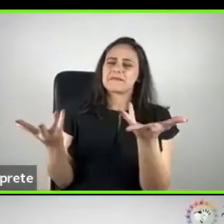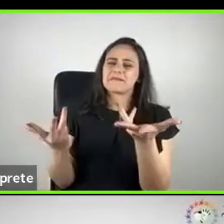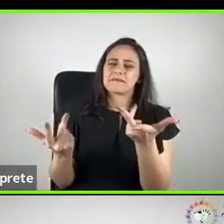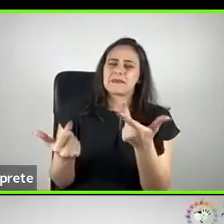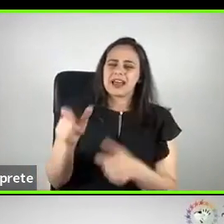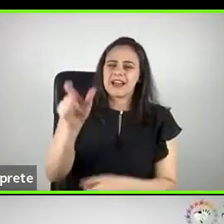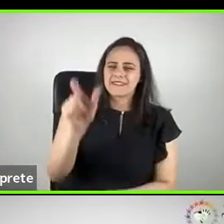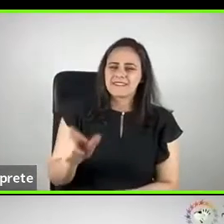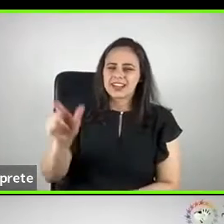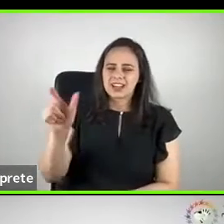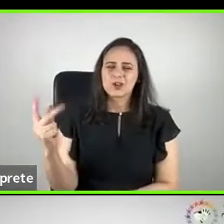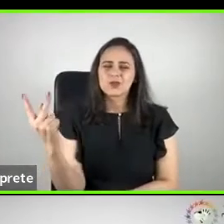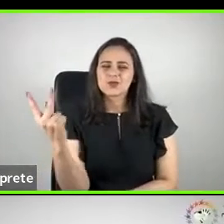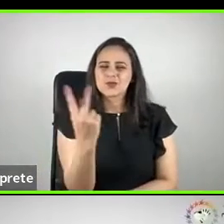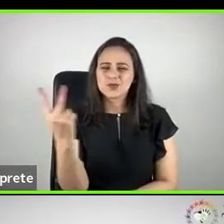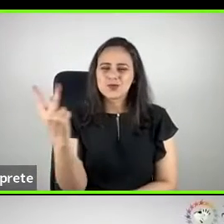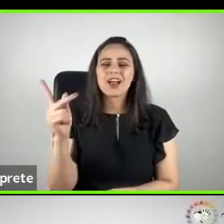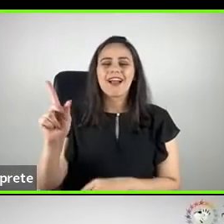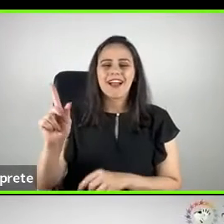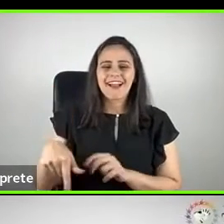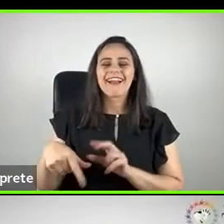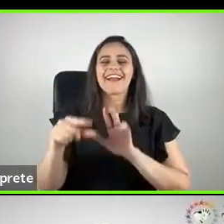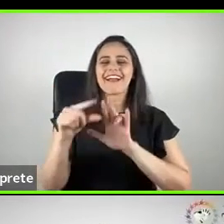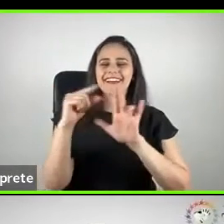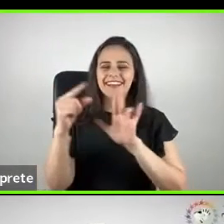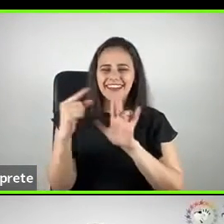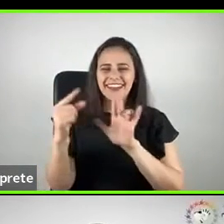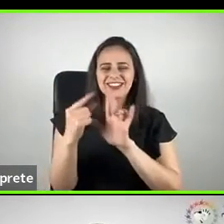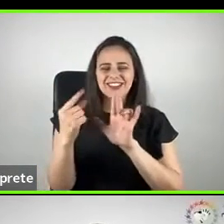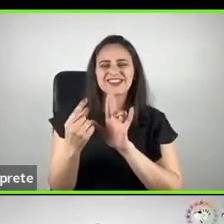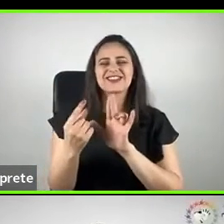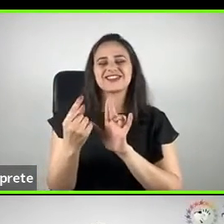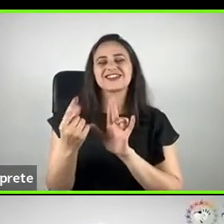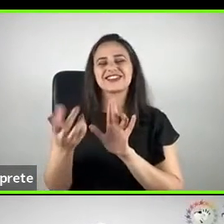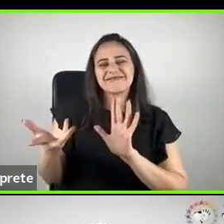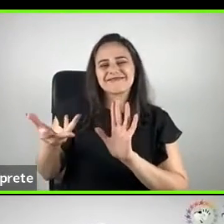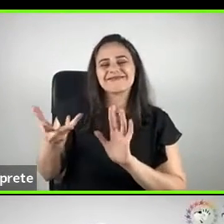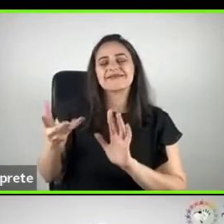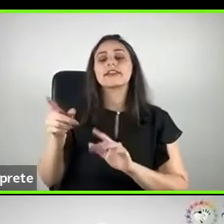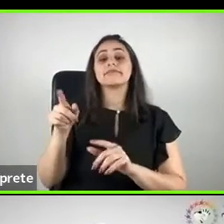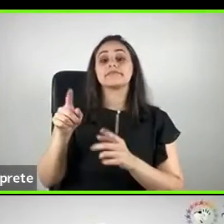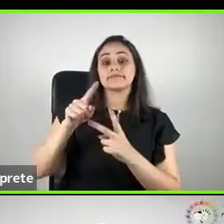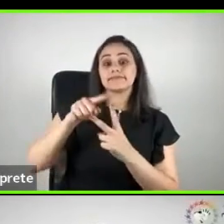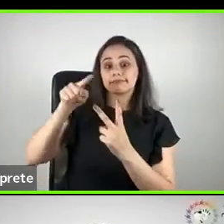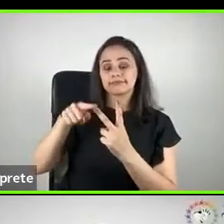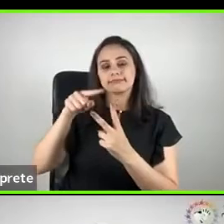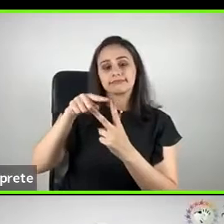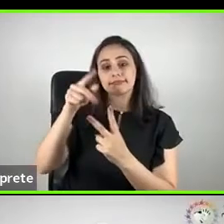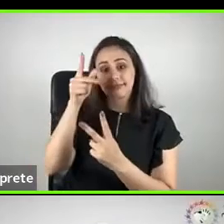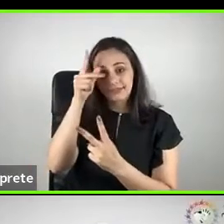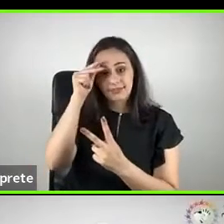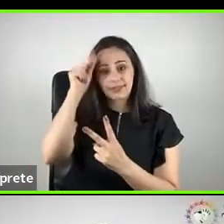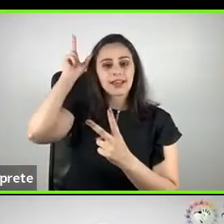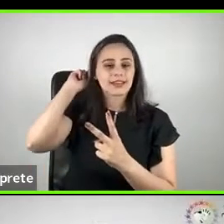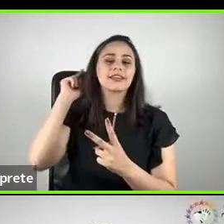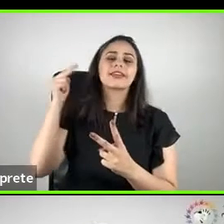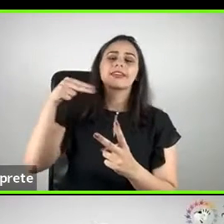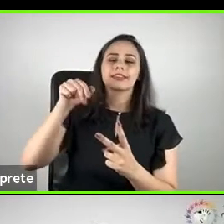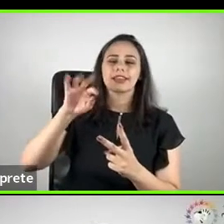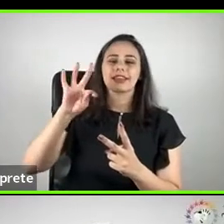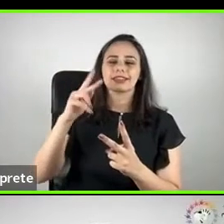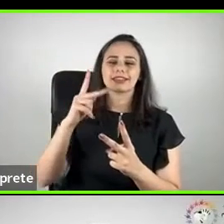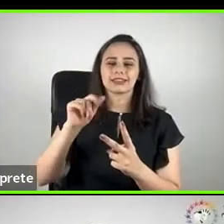Creators, Natália e Thierry. A Natália se apresenta primeiro e depois o Thierry se apresenta.